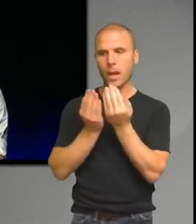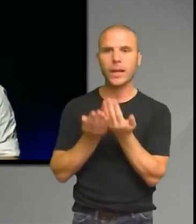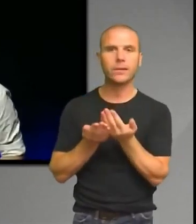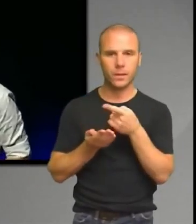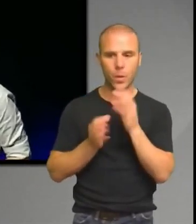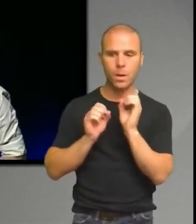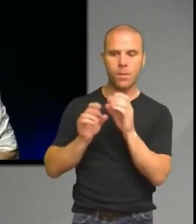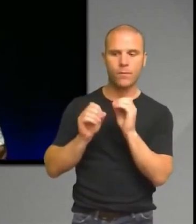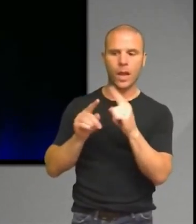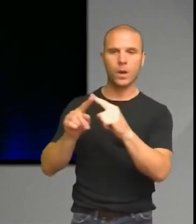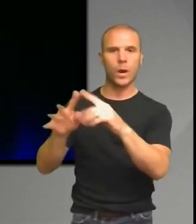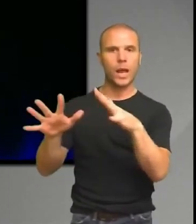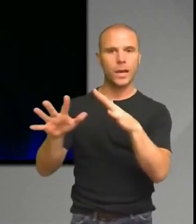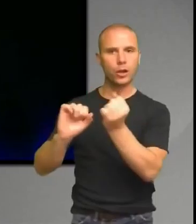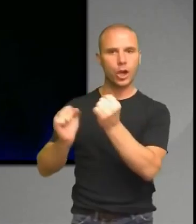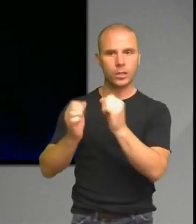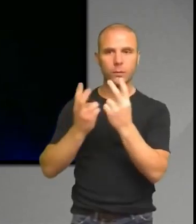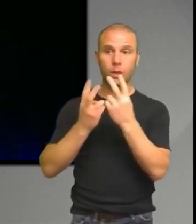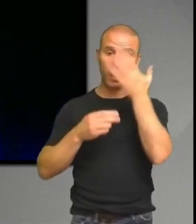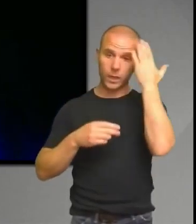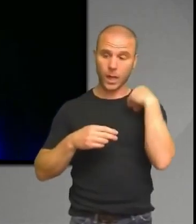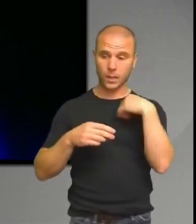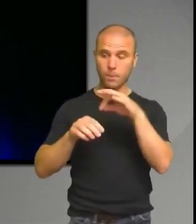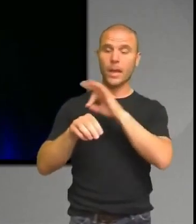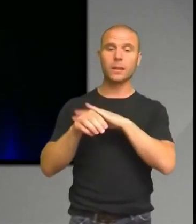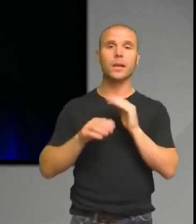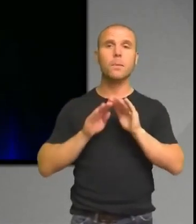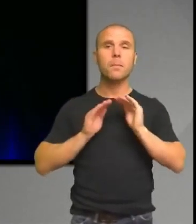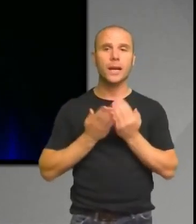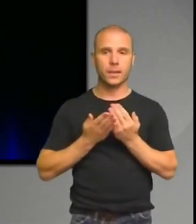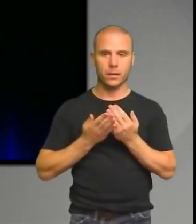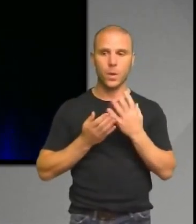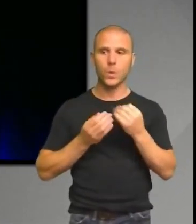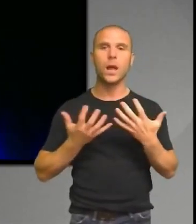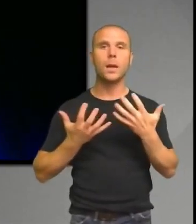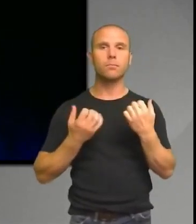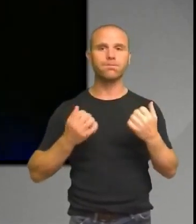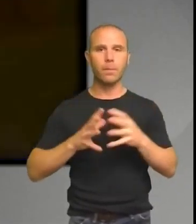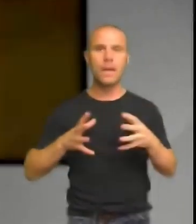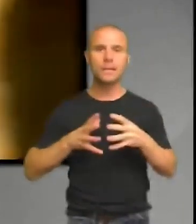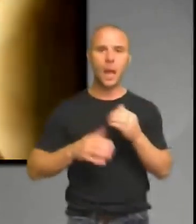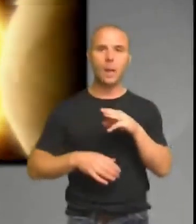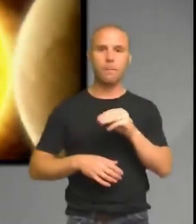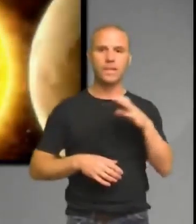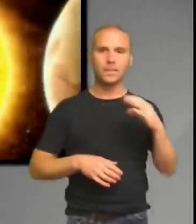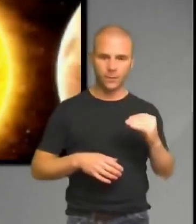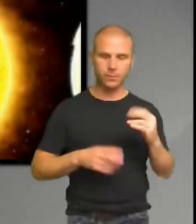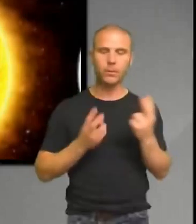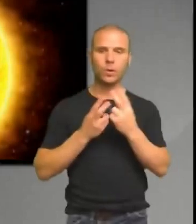Så man kan alltså mäta planetens massa med den tonen. Så de två svetsarna har alltså upptäckt en ny planet